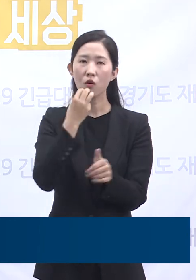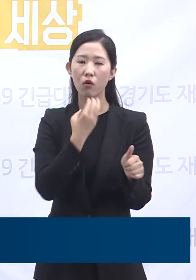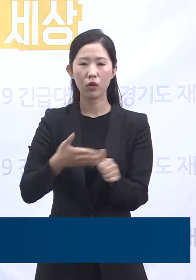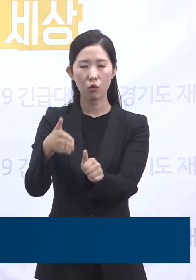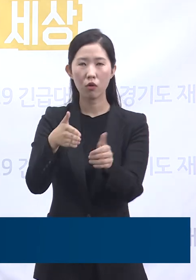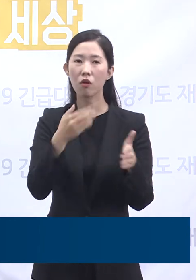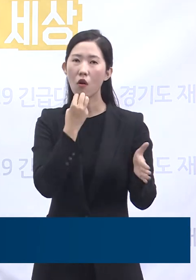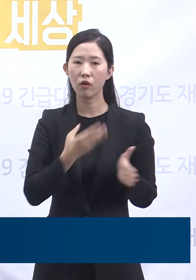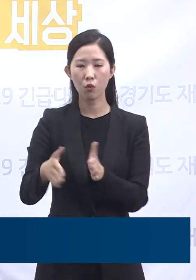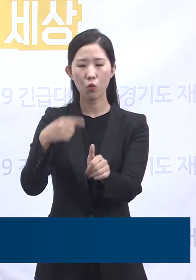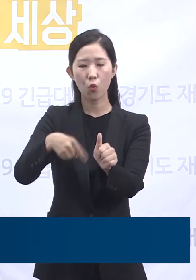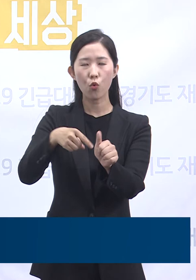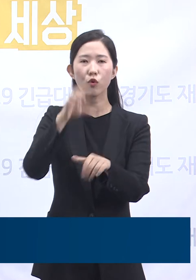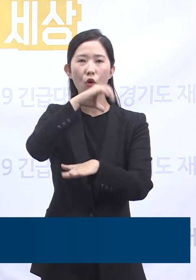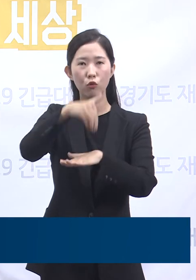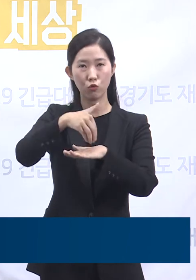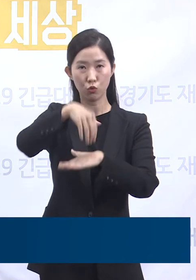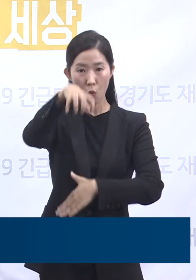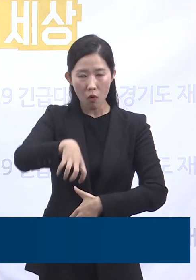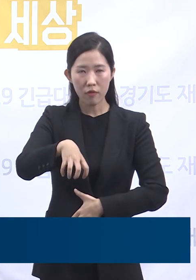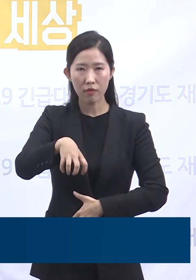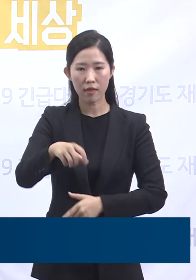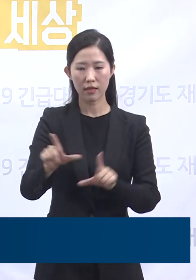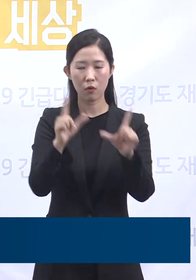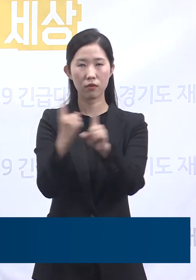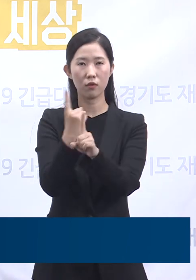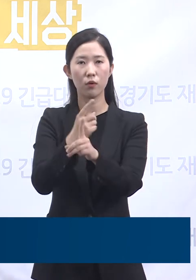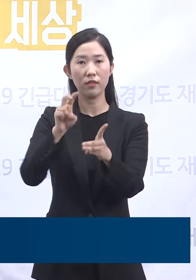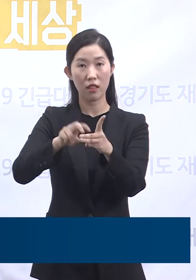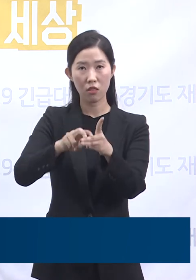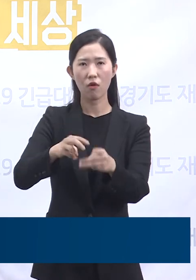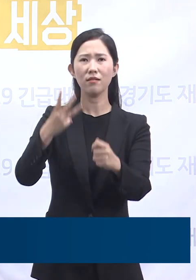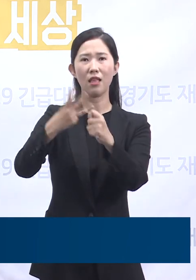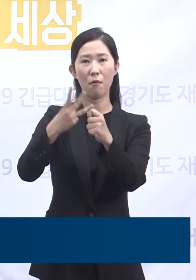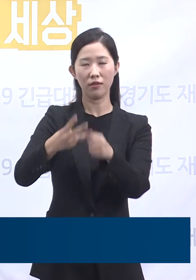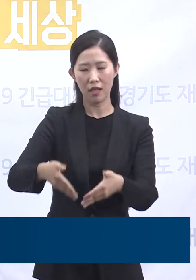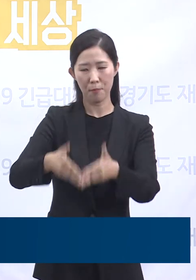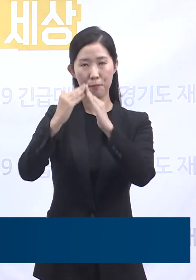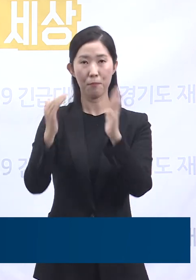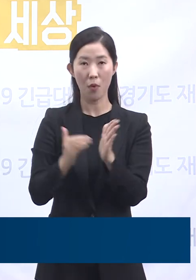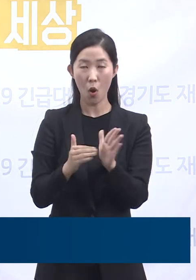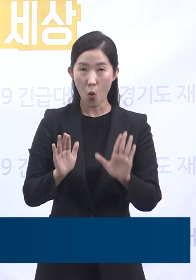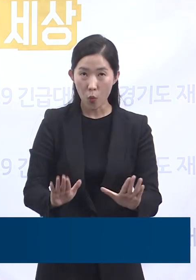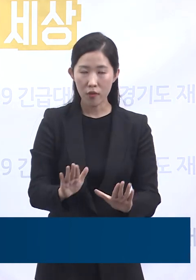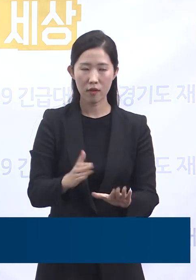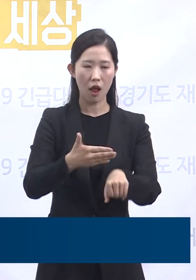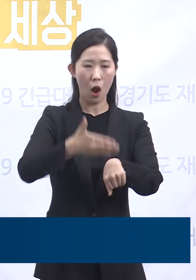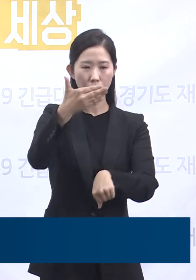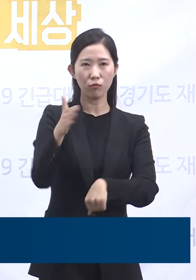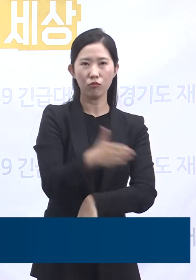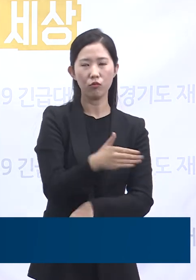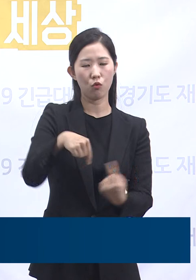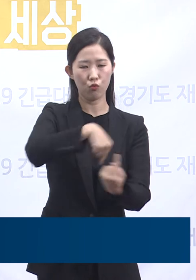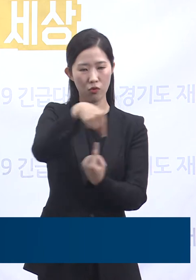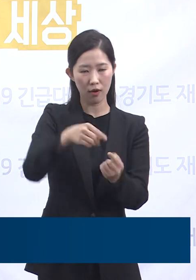제3호 생활치료센터를 개소하였고 오늘 오전 9시부터 운영을 시작하여 입소하고 있습니다.